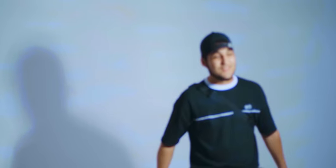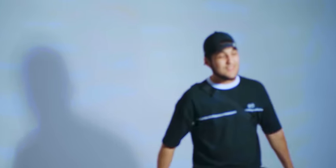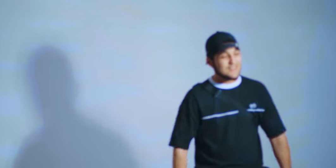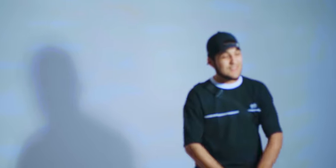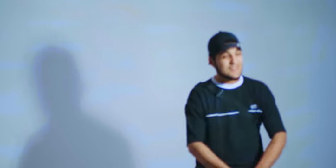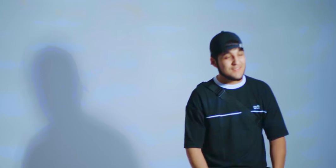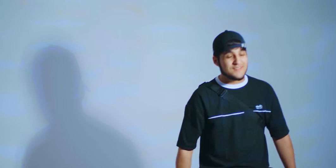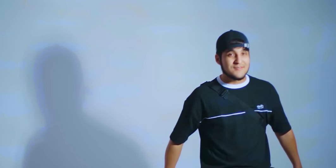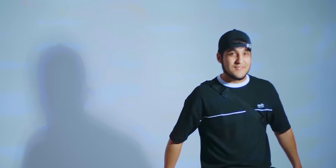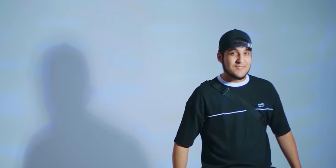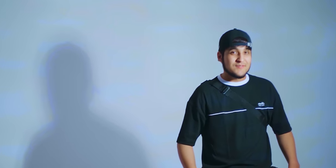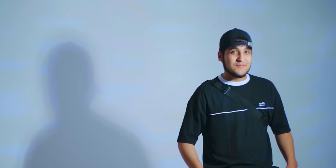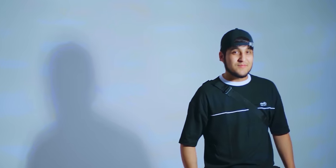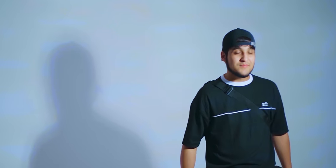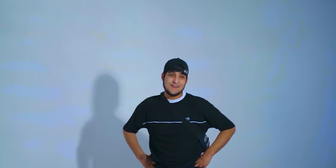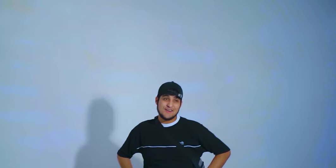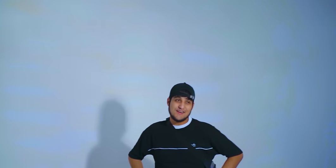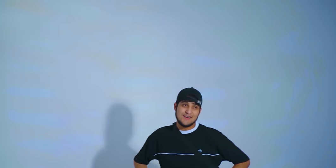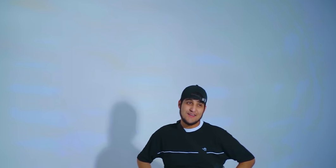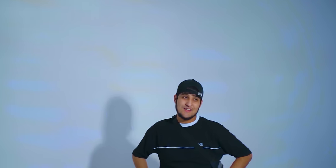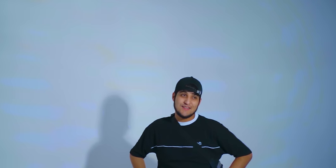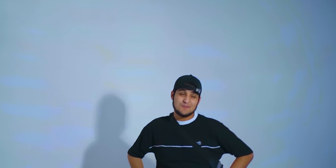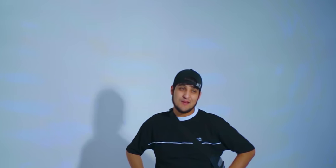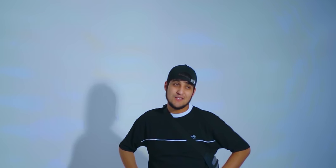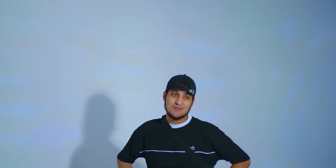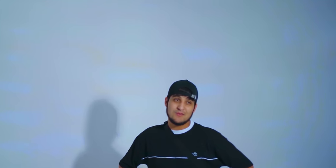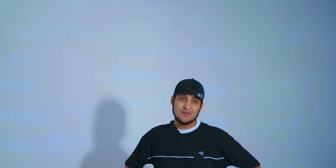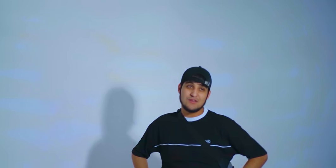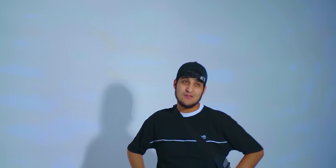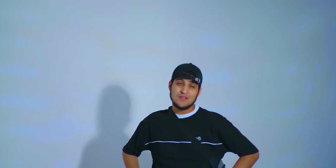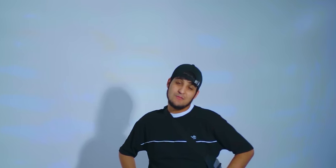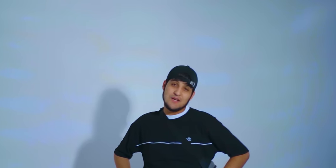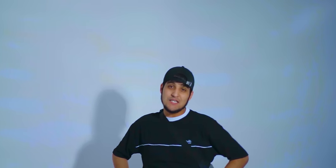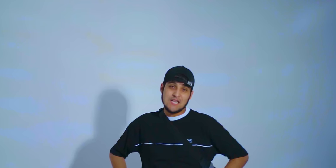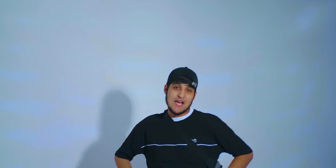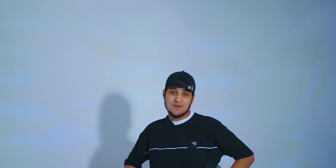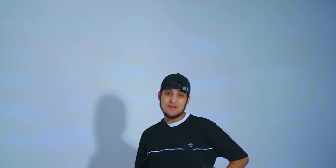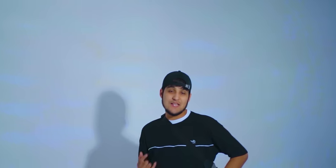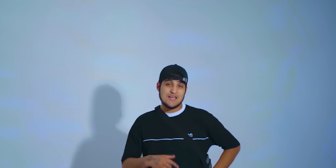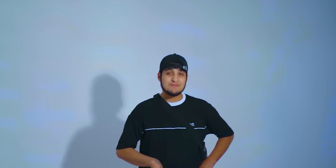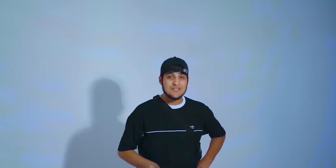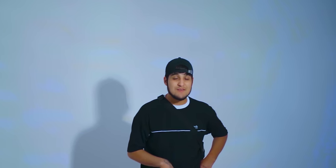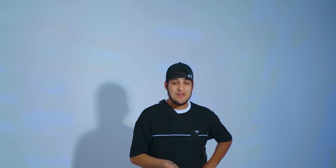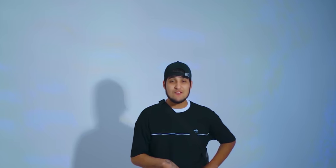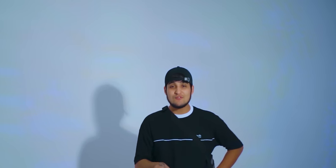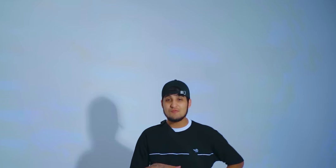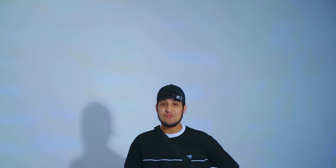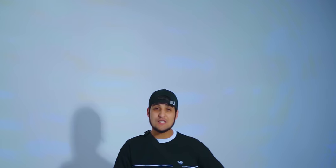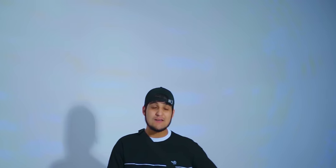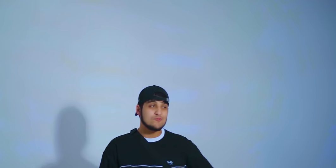üçün yox, indi yürəkimə buğan yol Başqalana ərkəliydi məniki buğan kolum Mən xinal qanamda, lən, tap gitəmə yolum Öldü dəmə